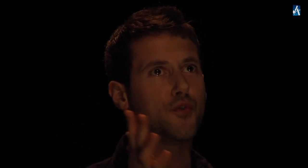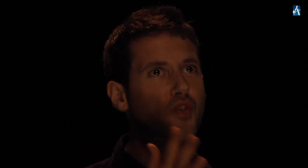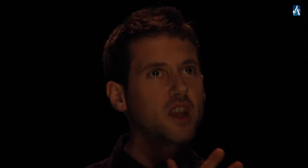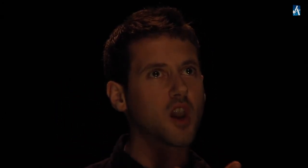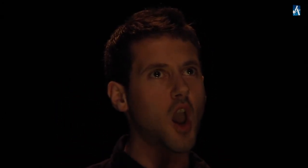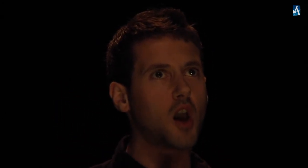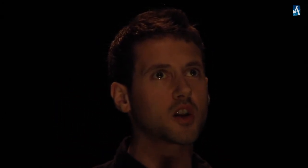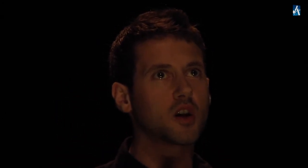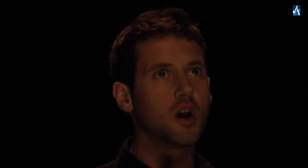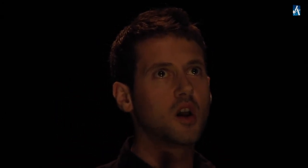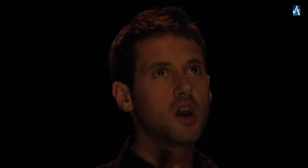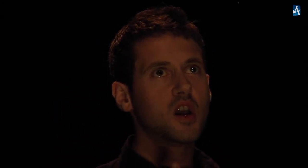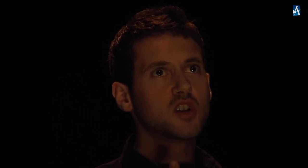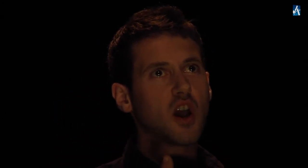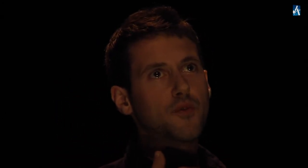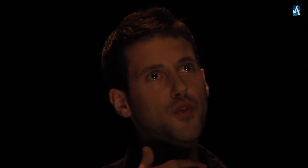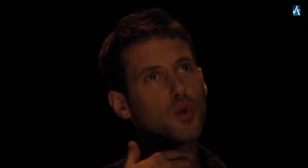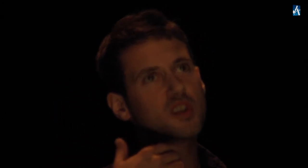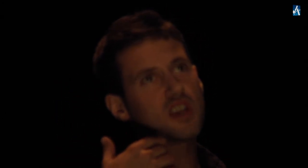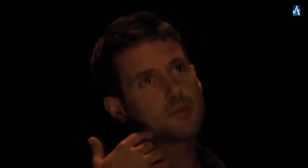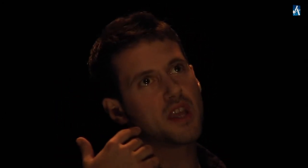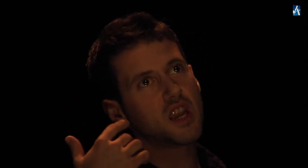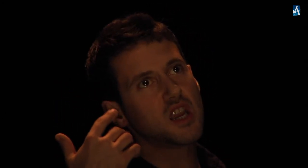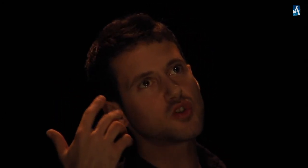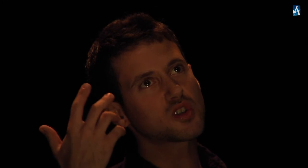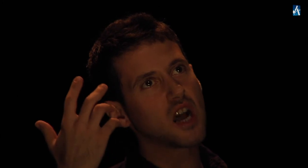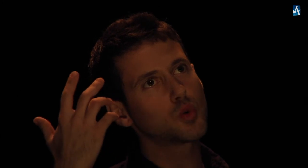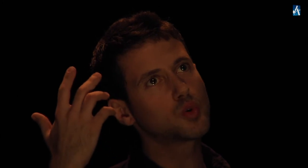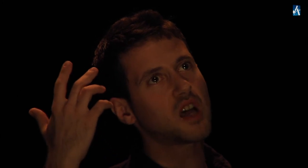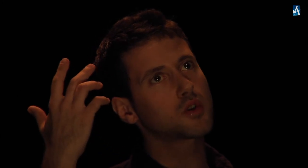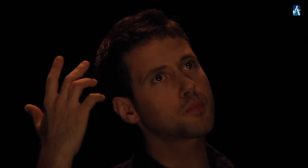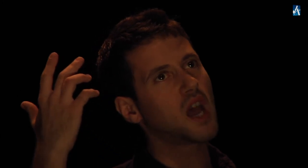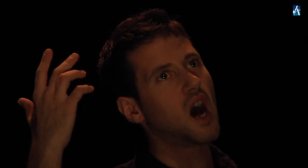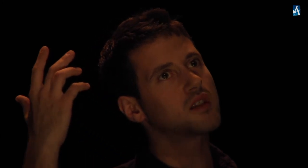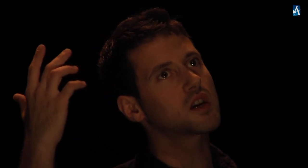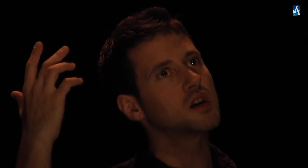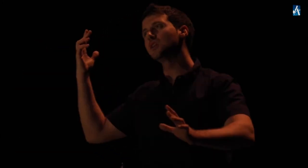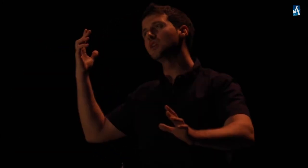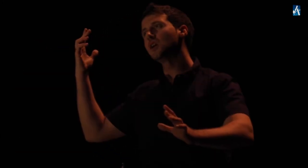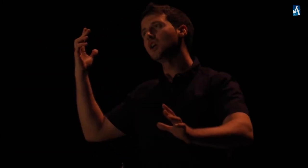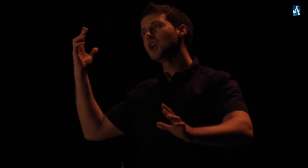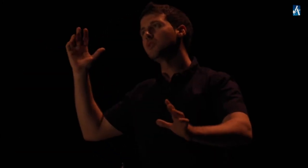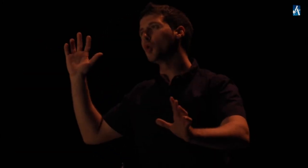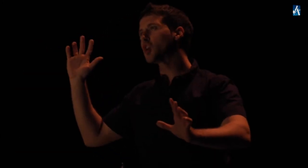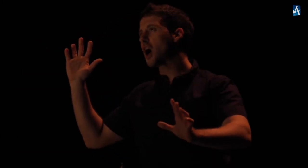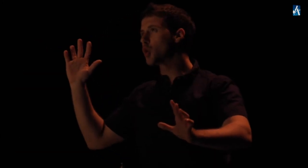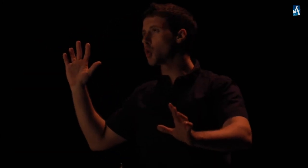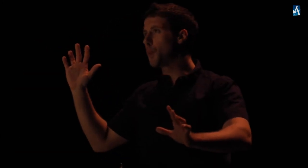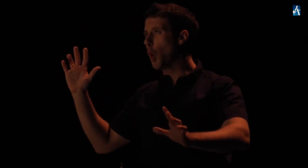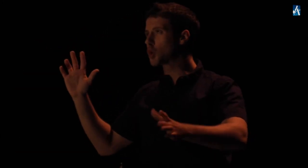fut vainqueur J'en fus désespéré Jusqu'à tout entreprendre Il m'ota le repos